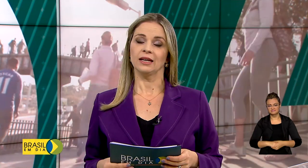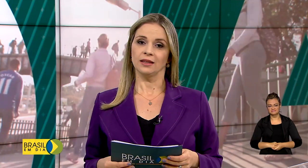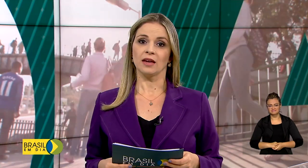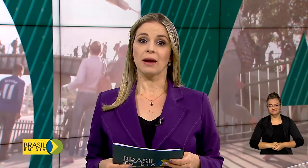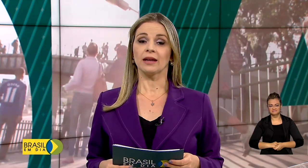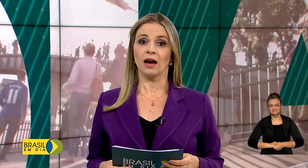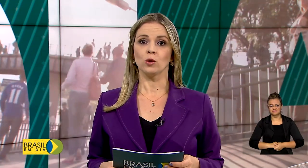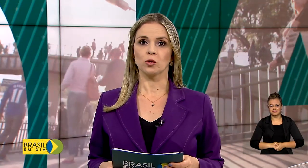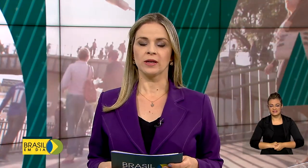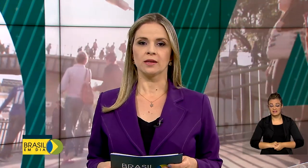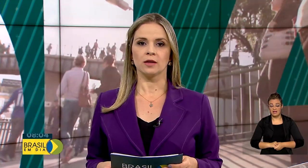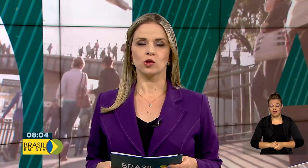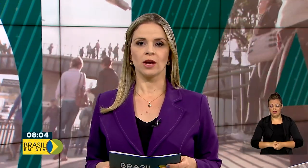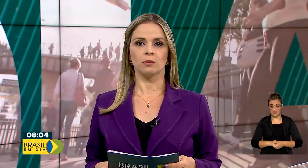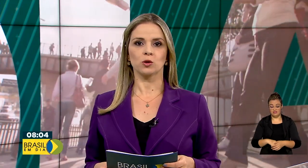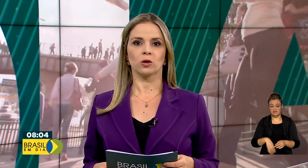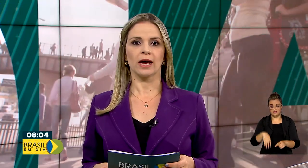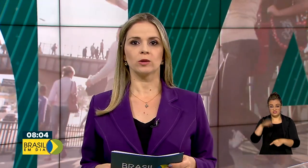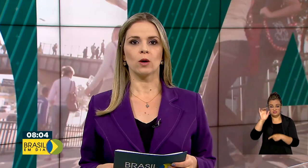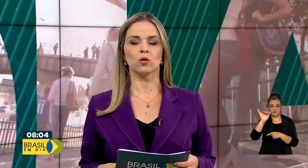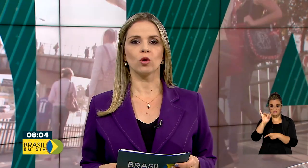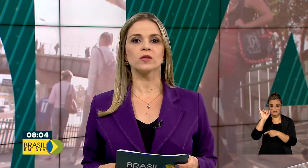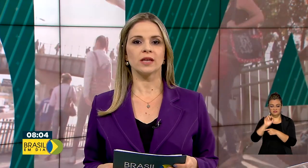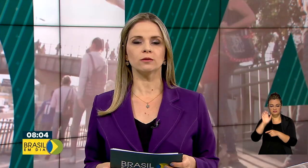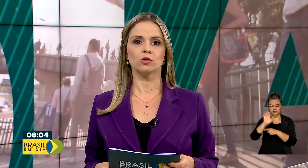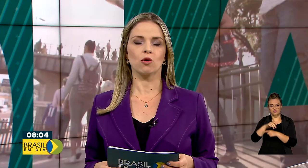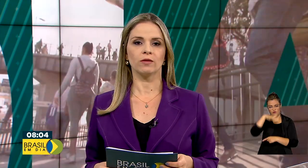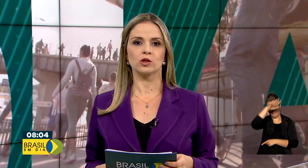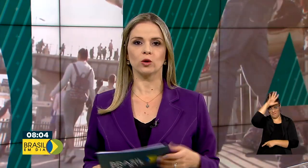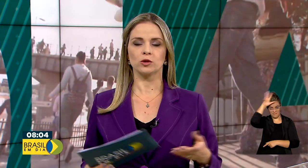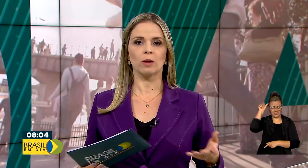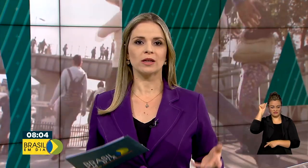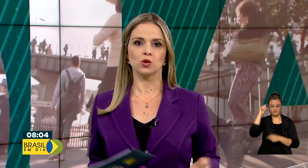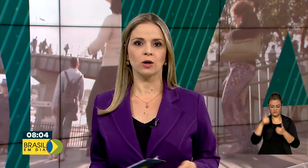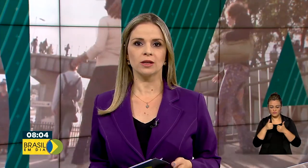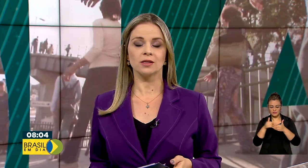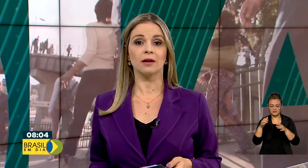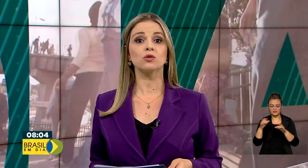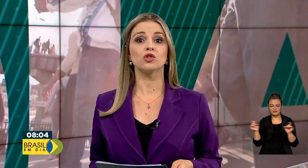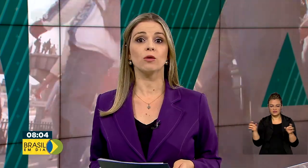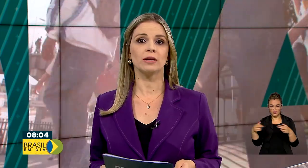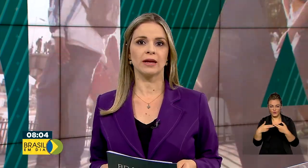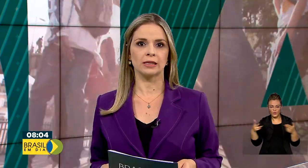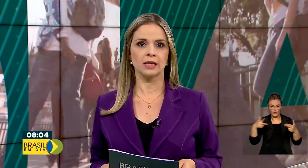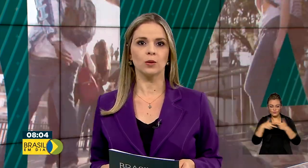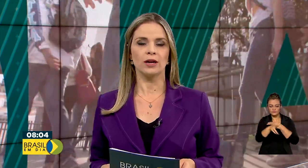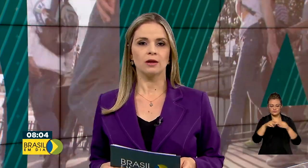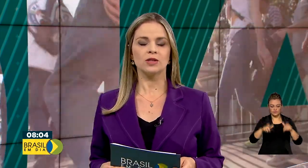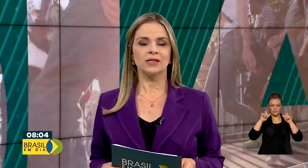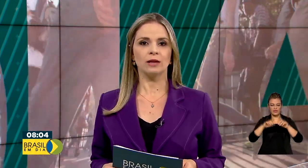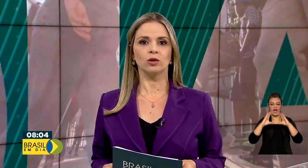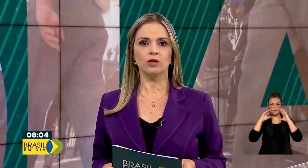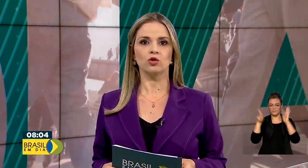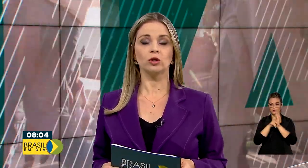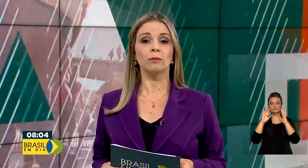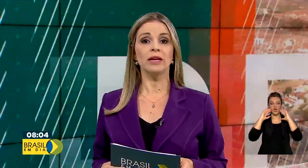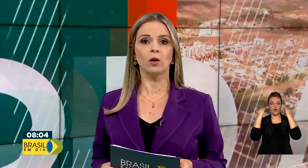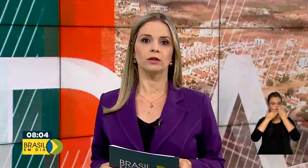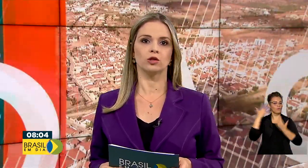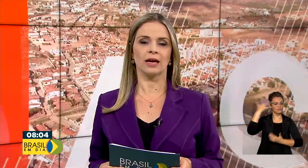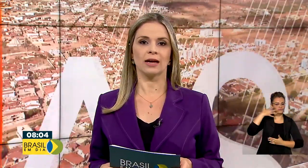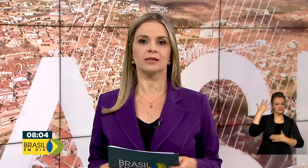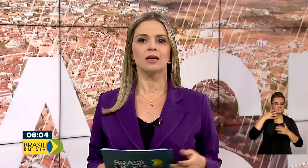E em Manaus, o presidente Jair Bolsonaro inaugurou o Centro de Convenções do Amazonas e anunciou a liberação de 128